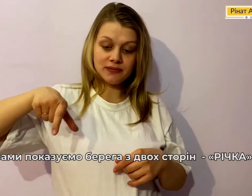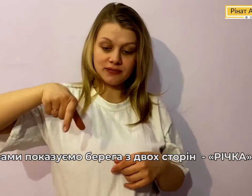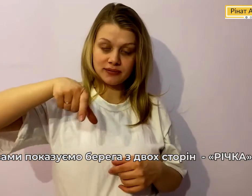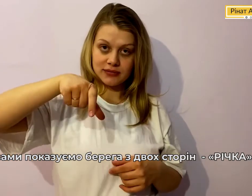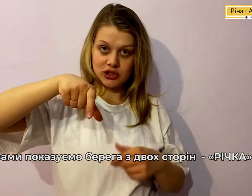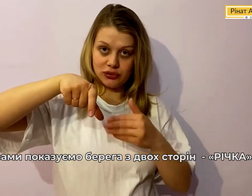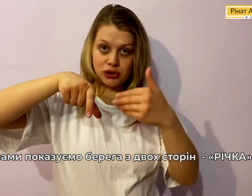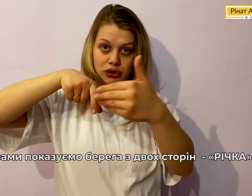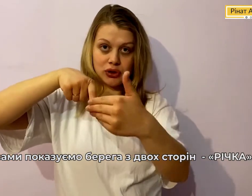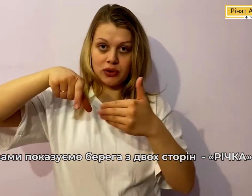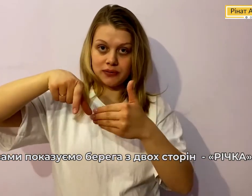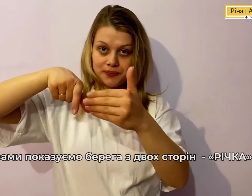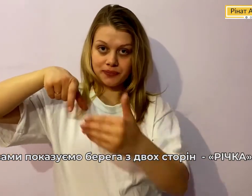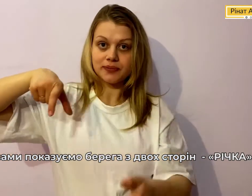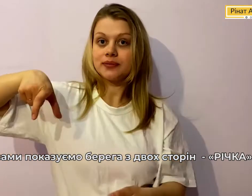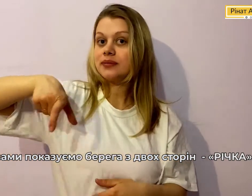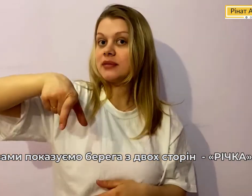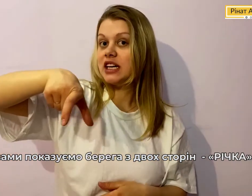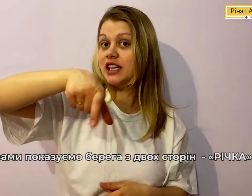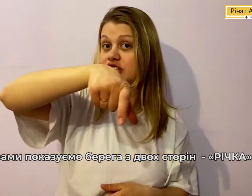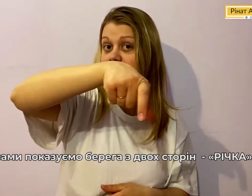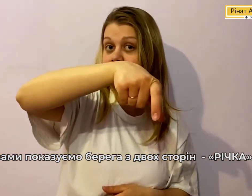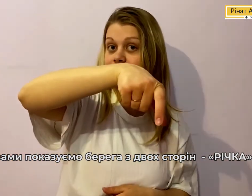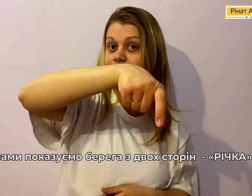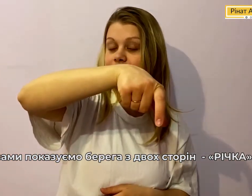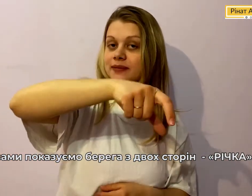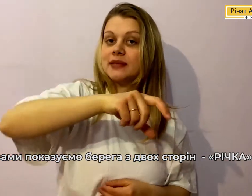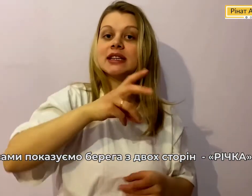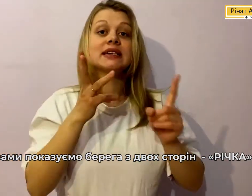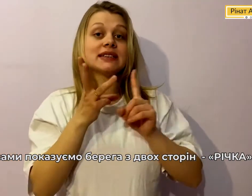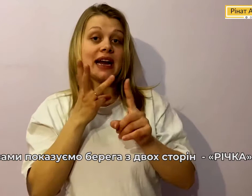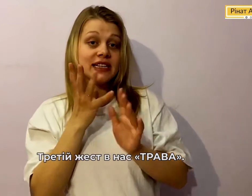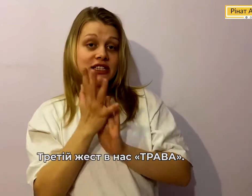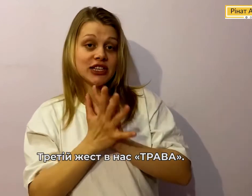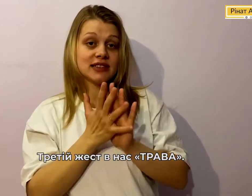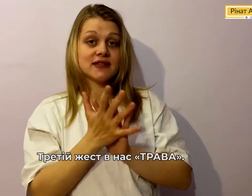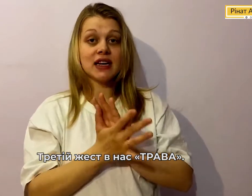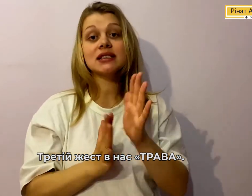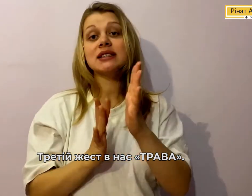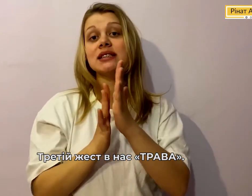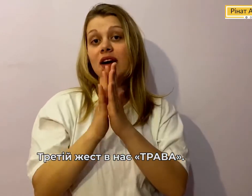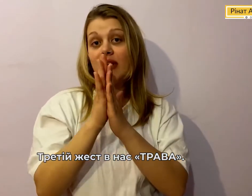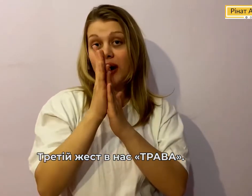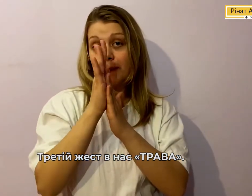З двох сторон Річка Третій жест В нас Трава